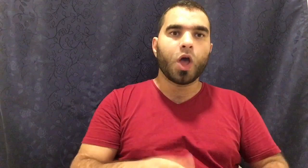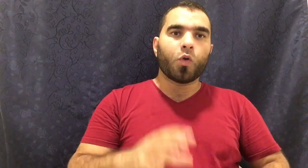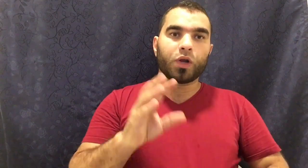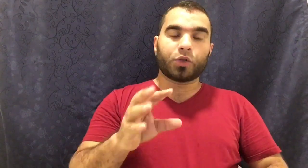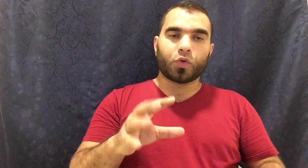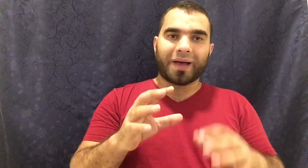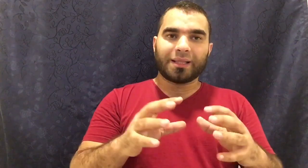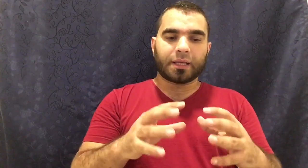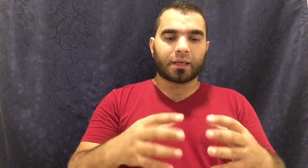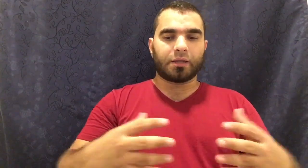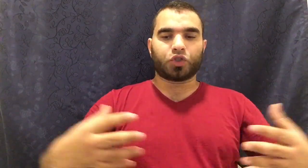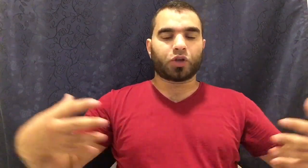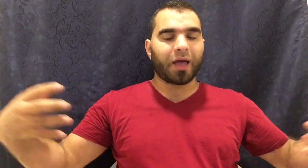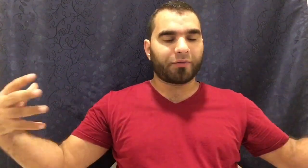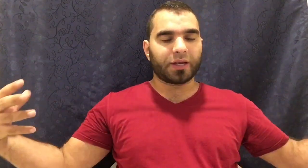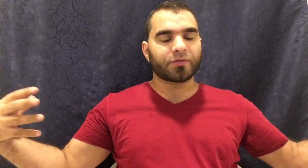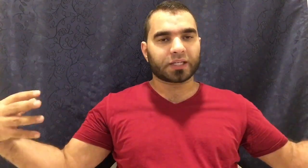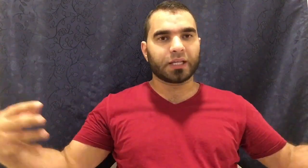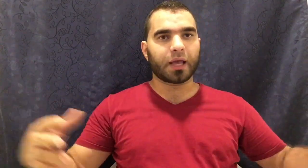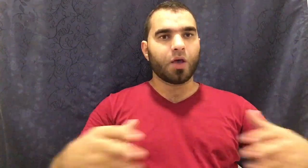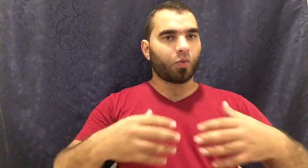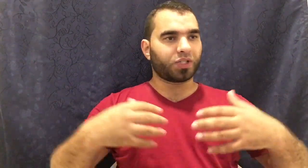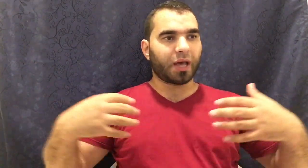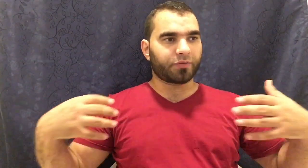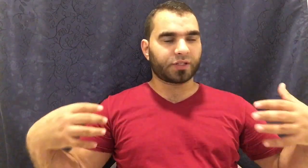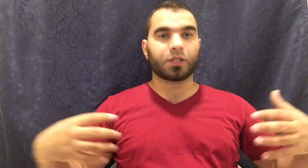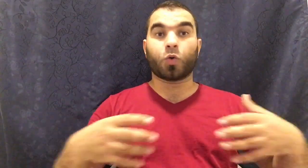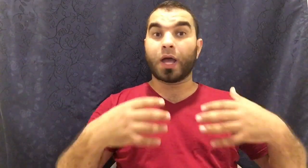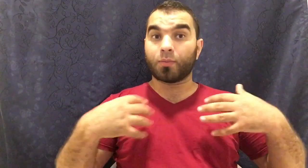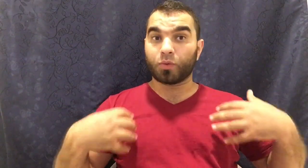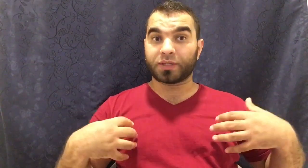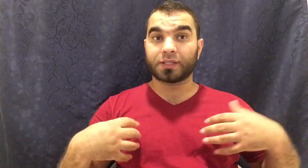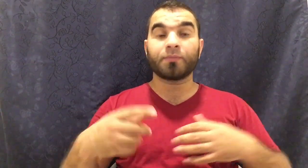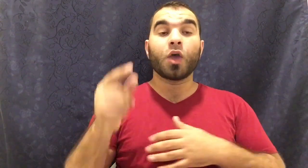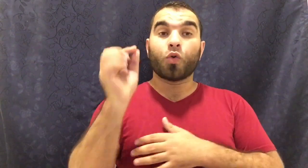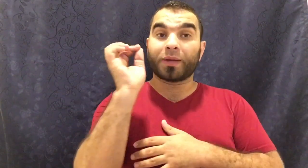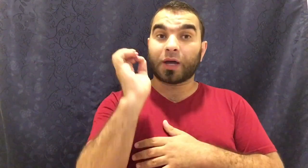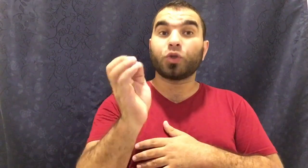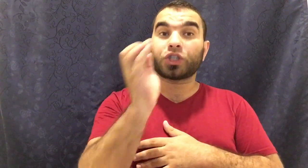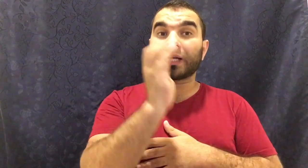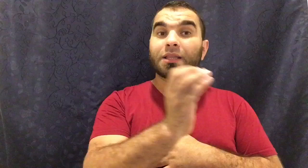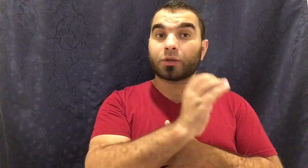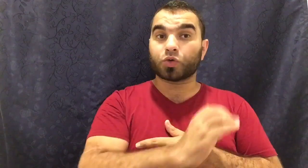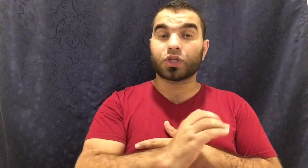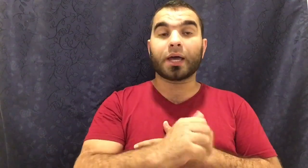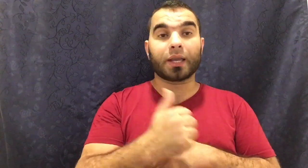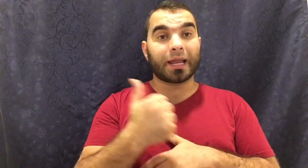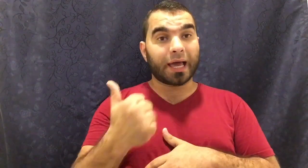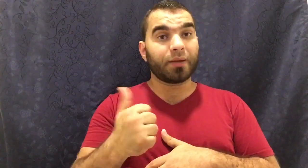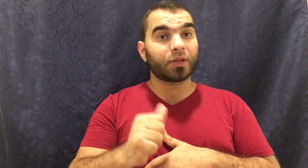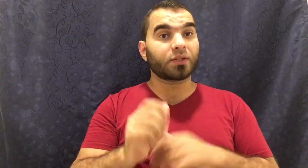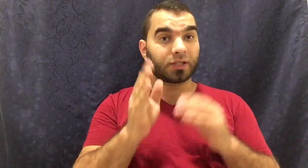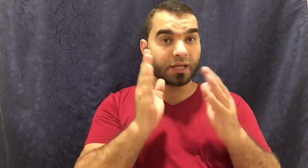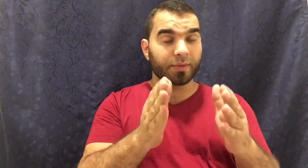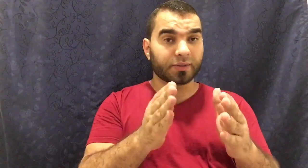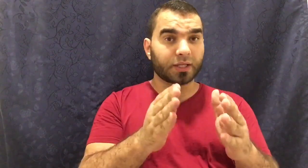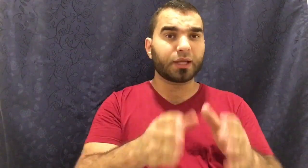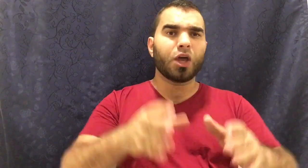واللي تقوم عندك انشراح في النفس كده وسعف الصدر وقايم مبتسم وما تحاولش أنك أنت تقصها غير على عالم ناصح زي ما نصحتك